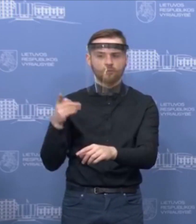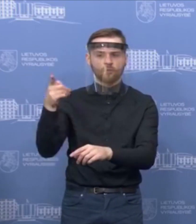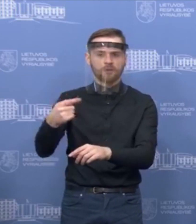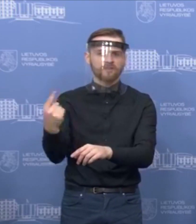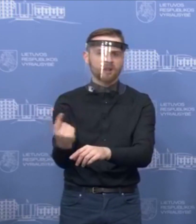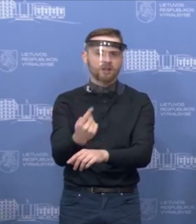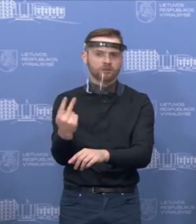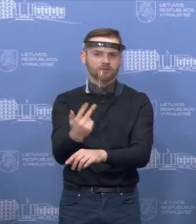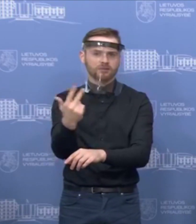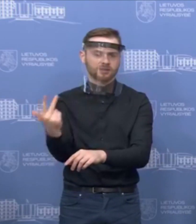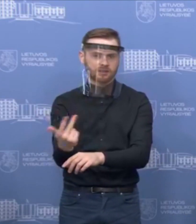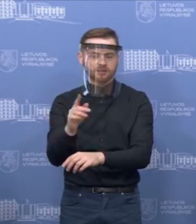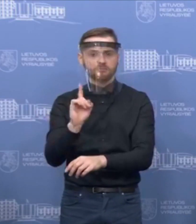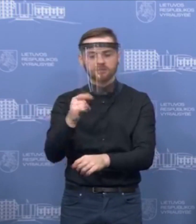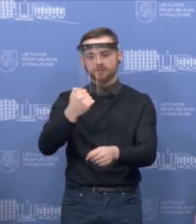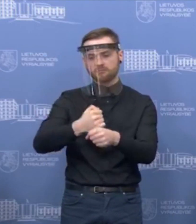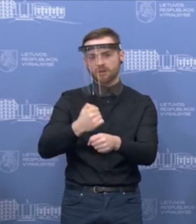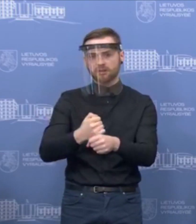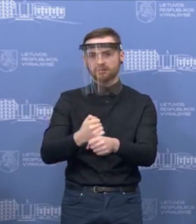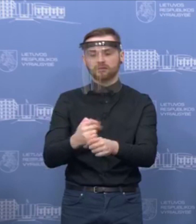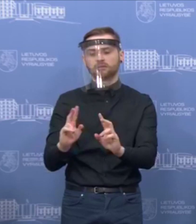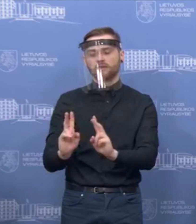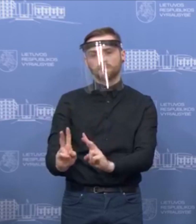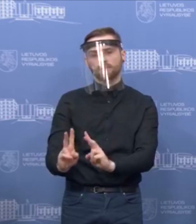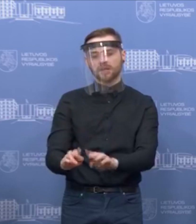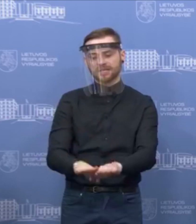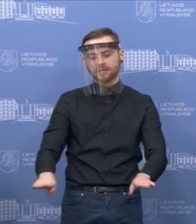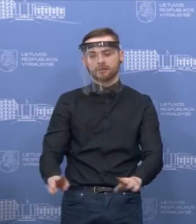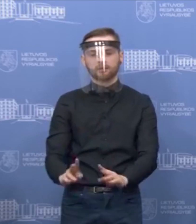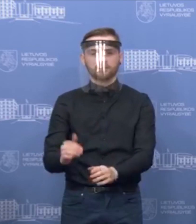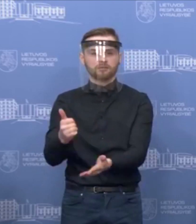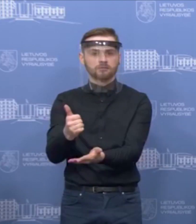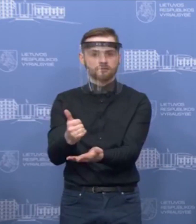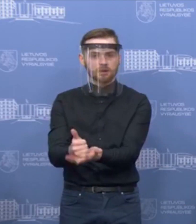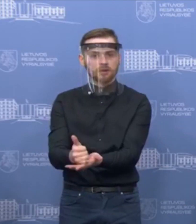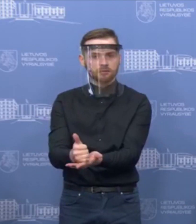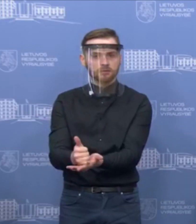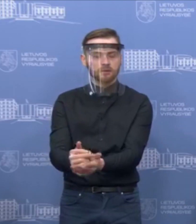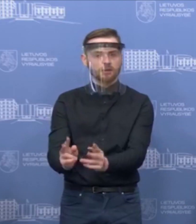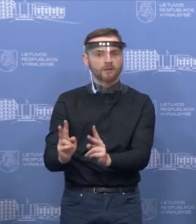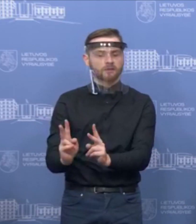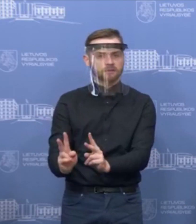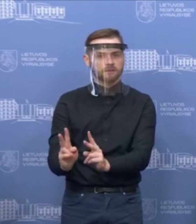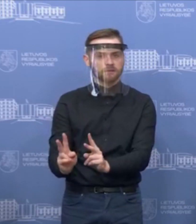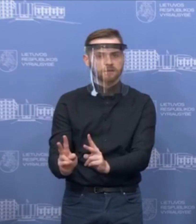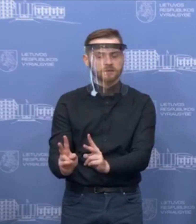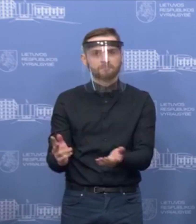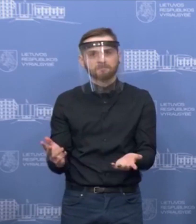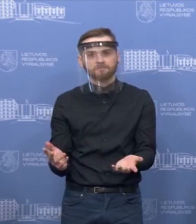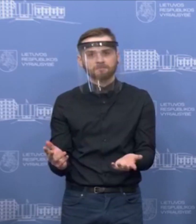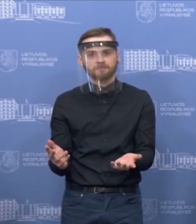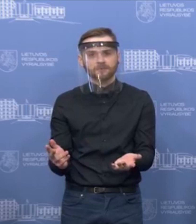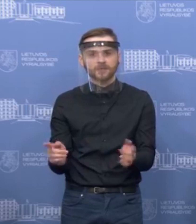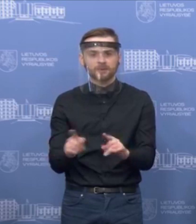keletą valandų. Tačiau toks batas pastovėjęs ant grindų jau, jeigu, nu,